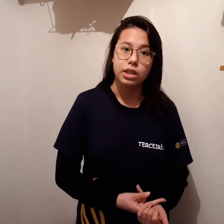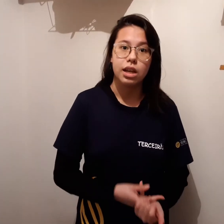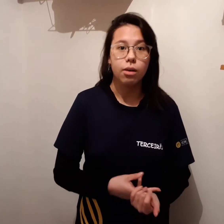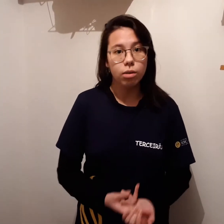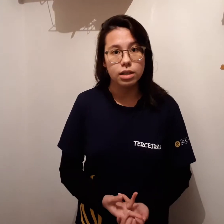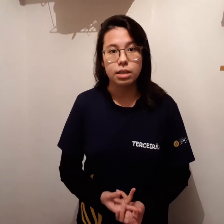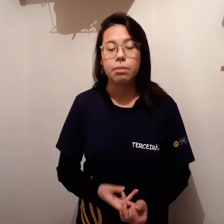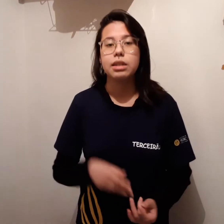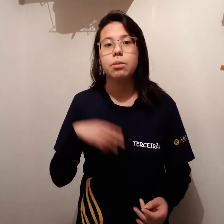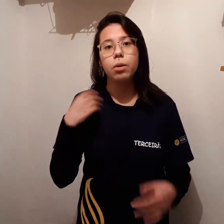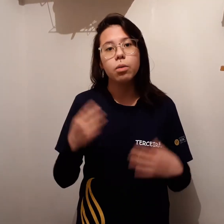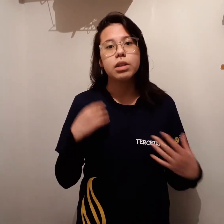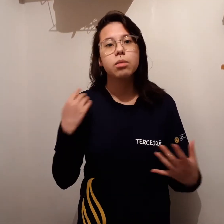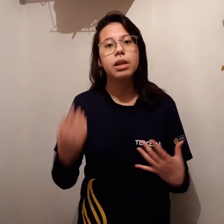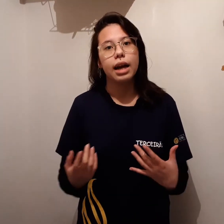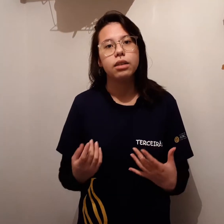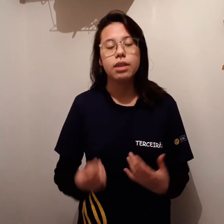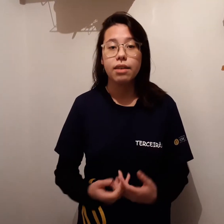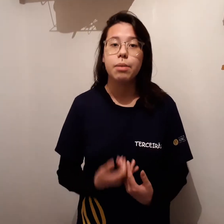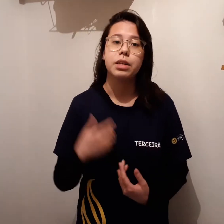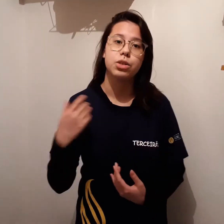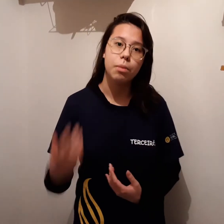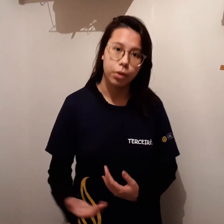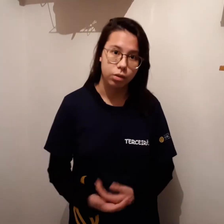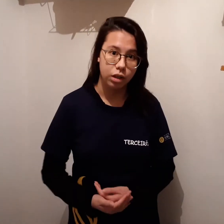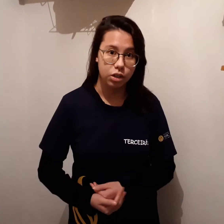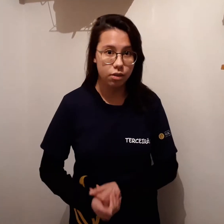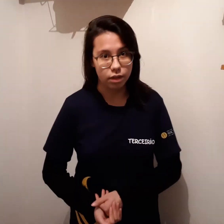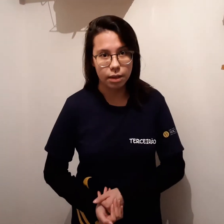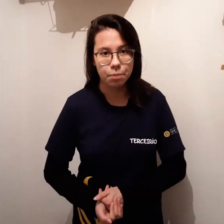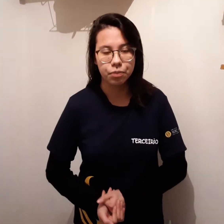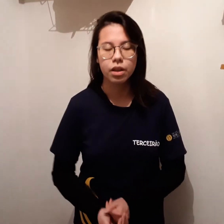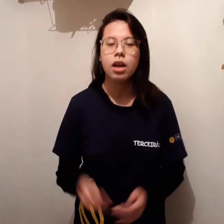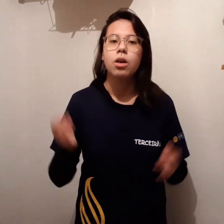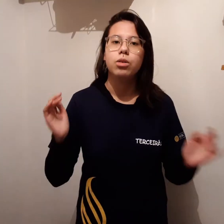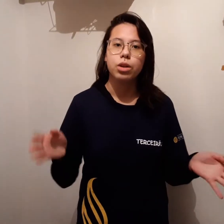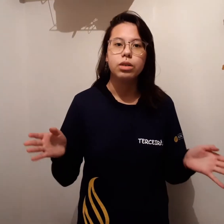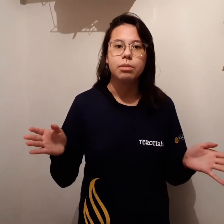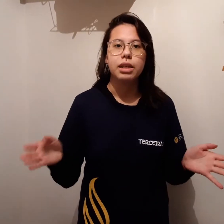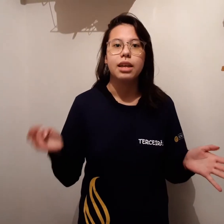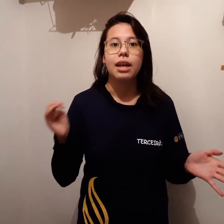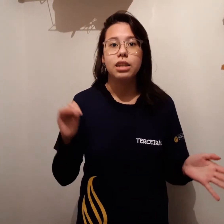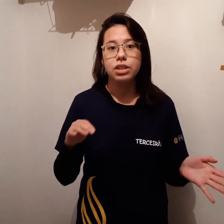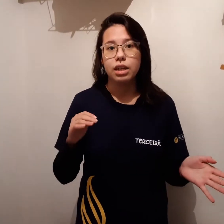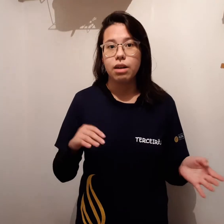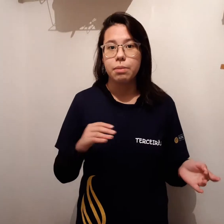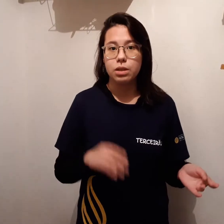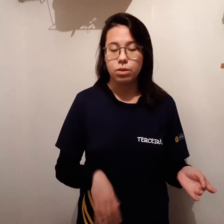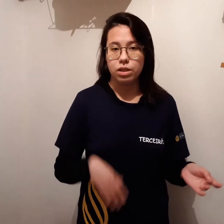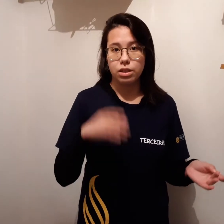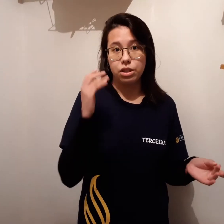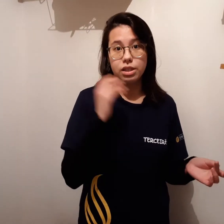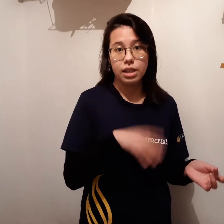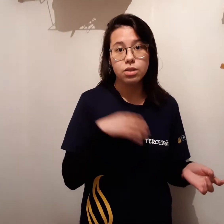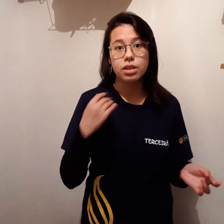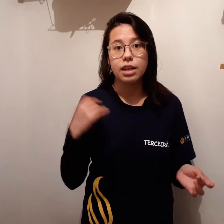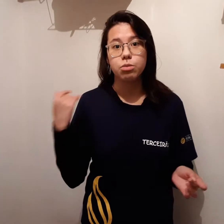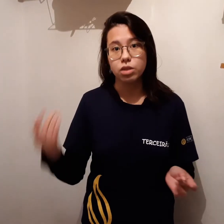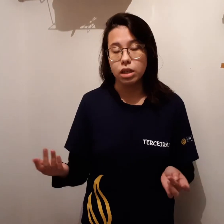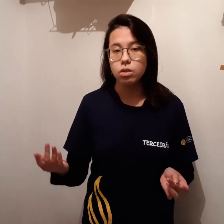ele conquista, mas é um pouco mais complicado e ele vai precisar de um apoio durante a vida. O jogo também é destinado a pessoas de 6º e 7º anos,